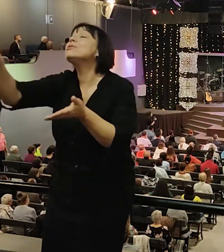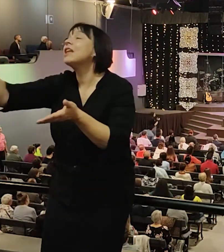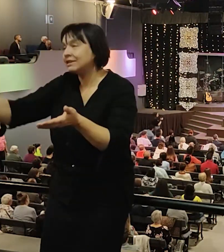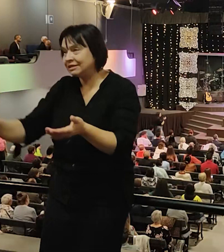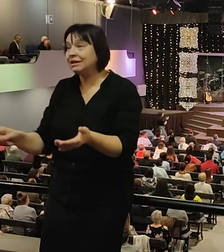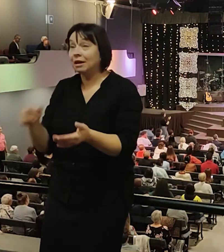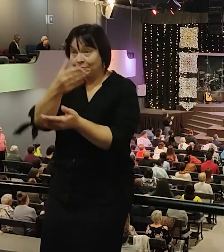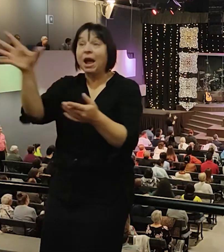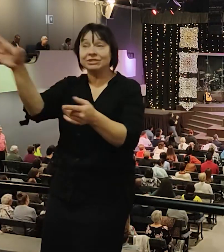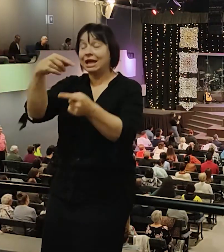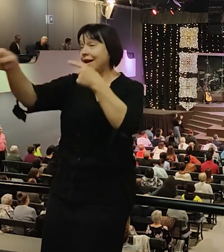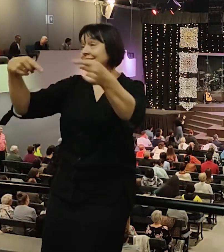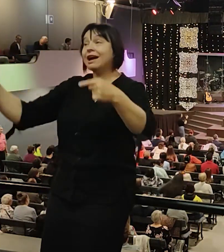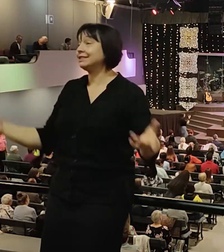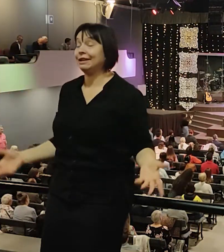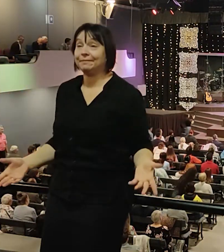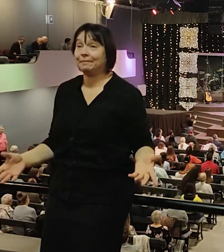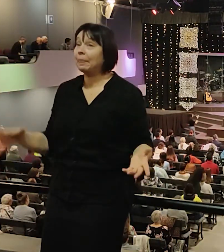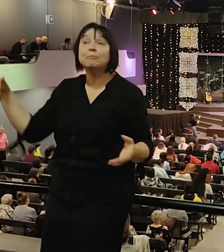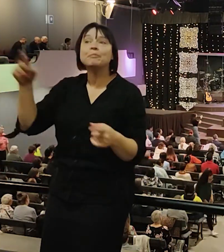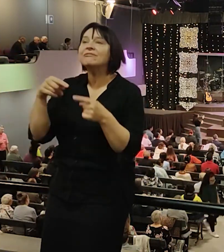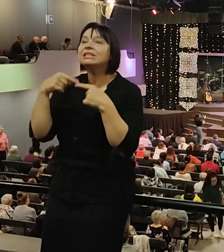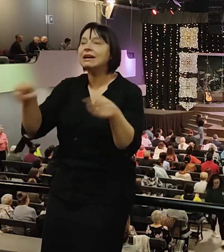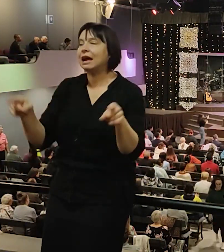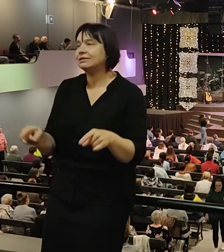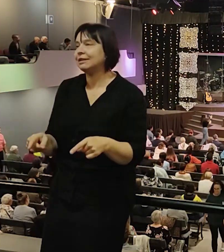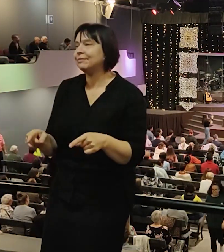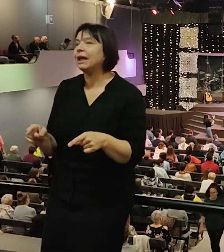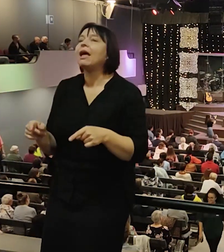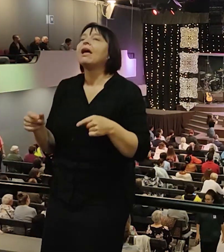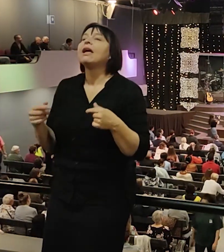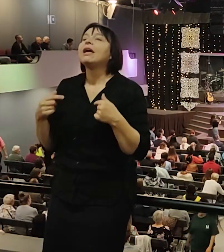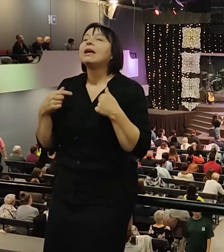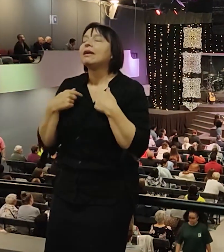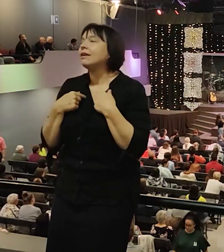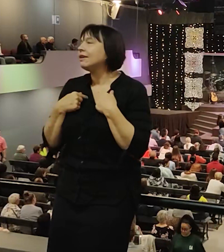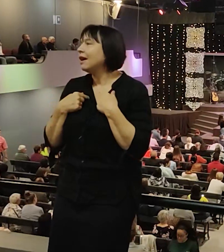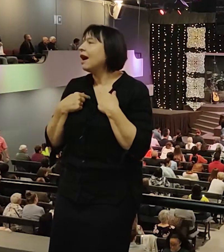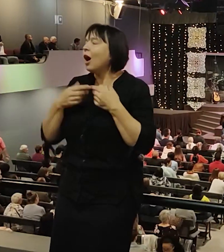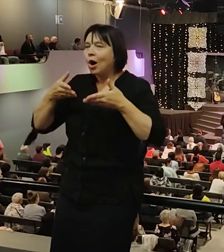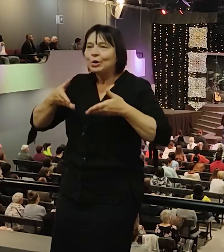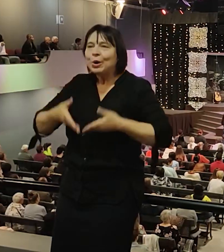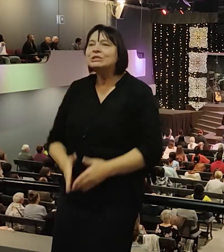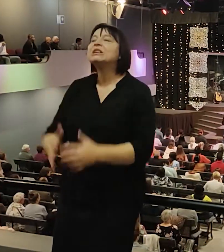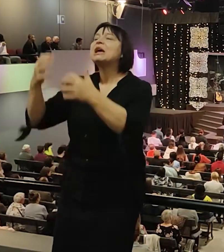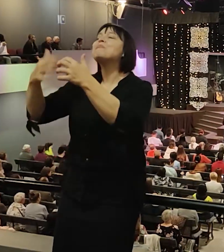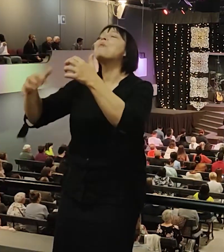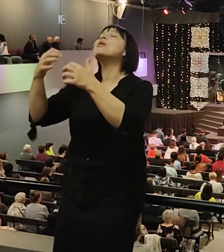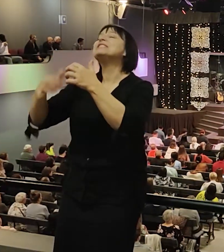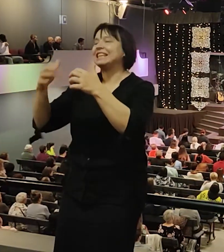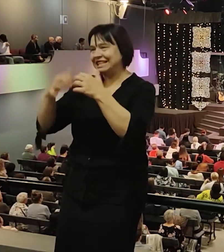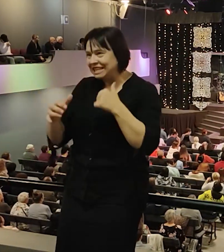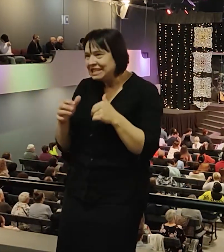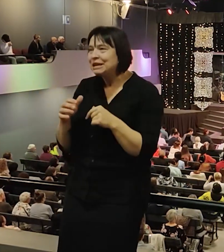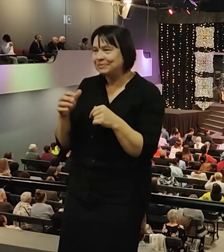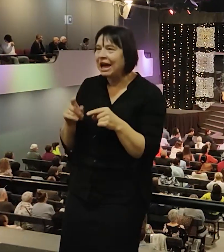У меня пять братьев, пять стер. И мы все разумы. Я родился в поселенке. Называется сын, кричит ребенок. А давление со всех сторон. Понимаете?